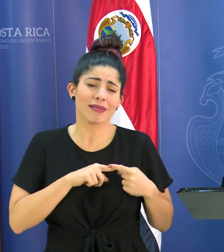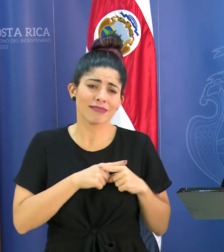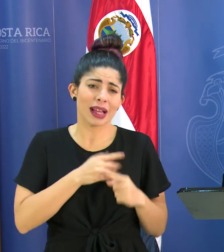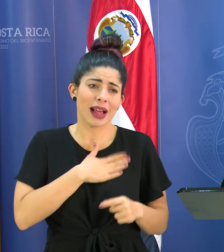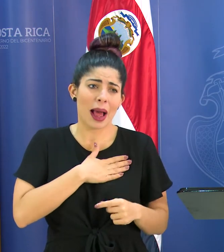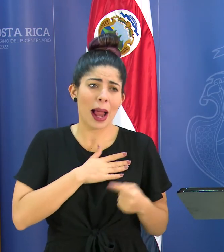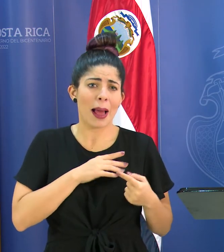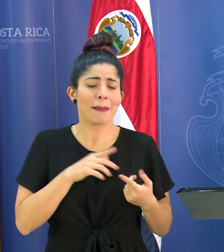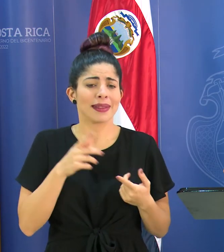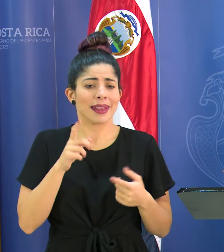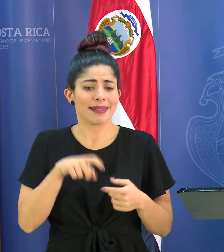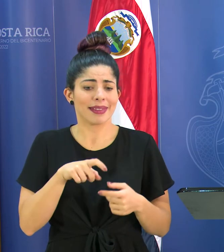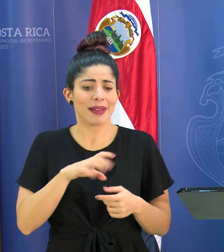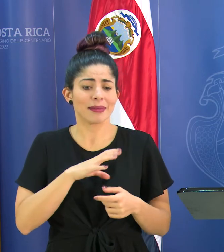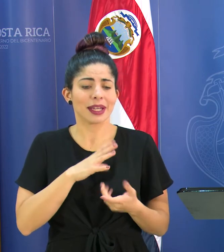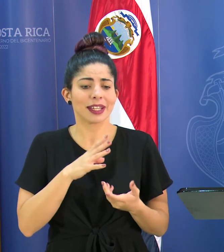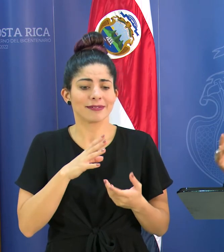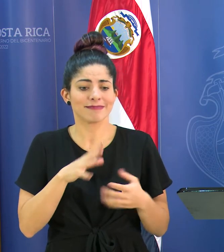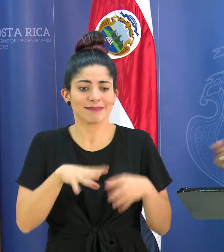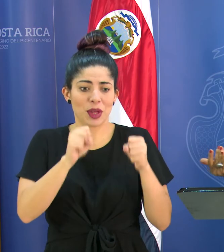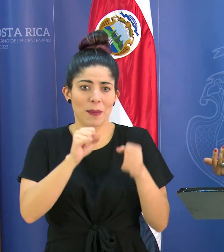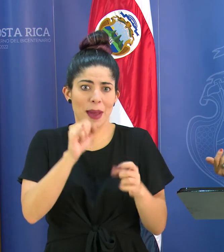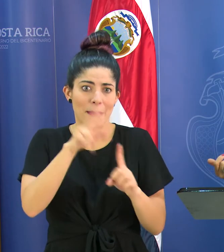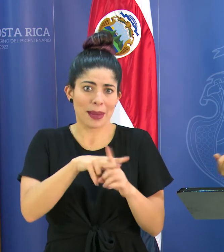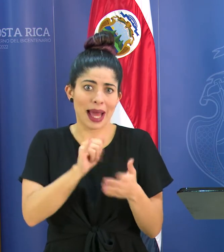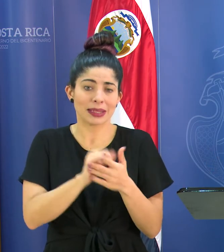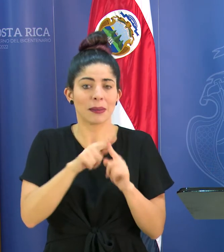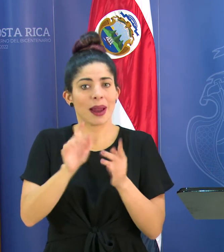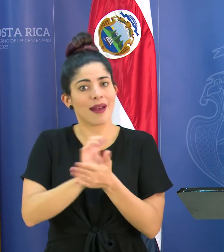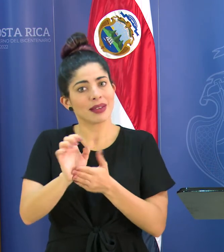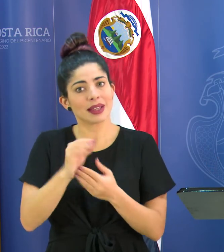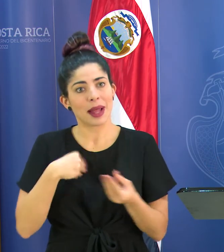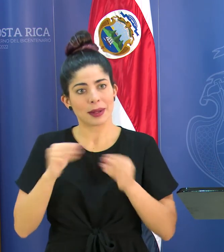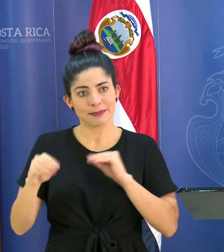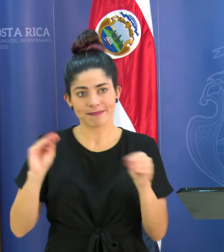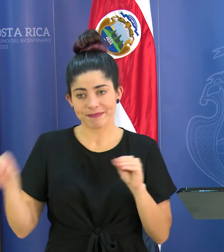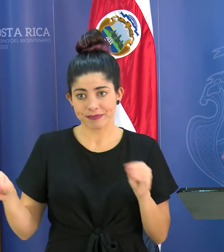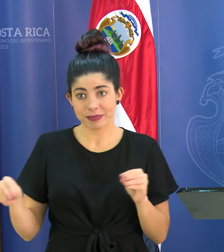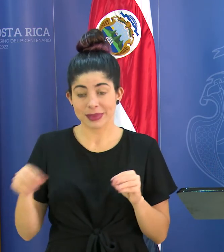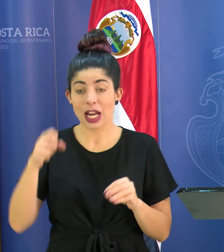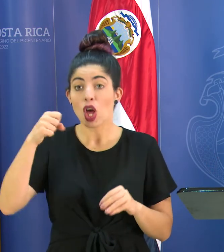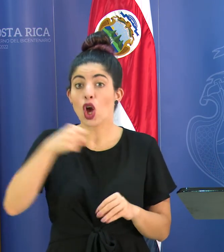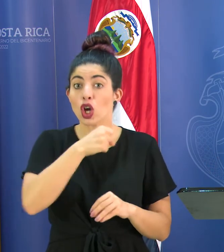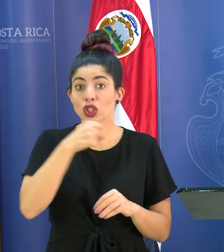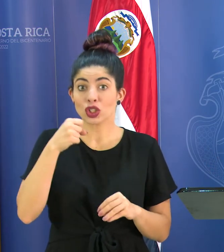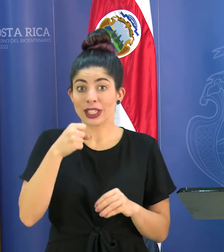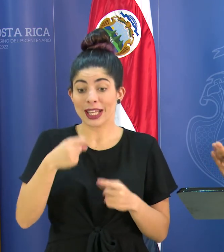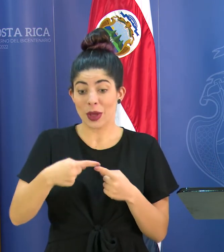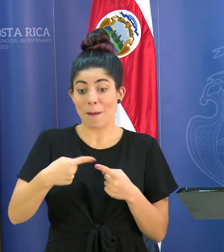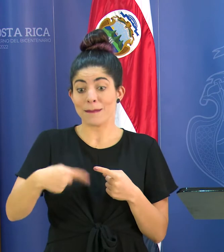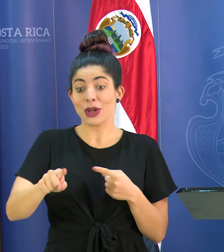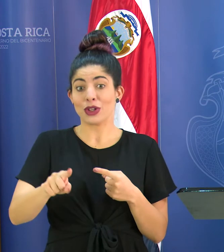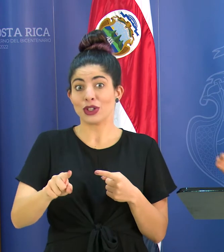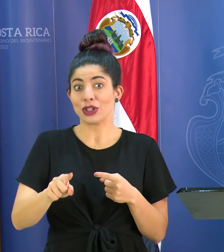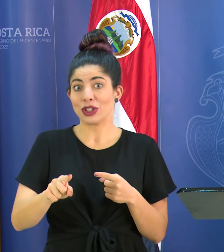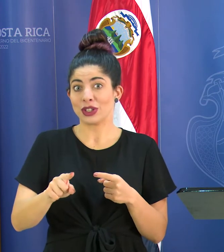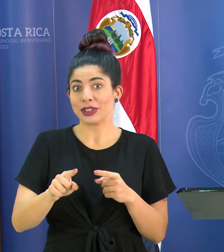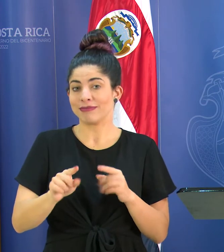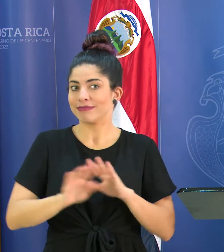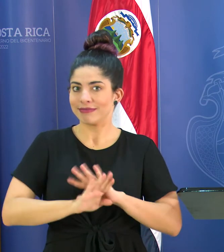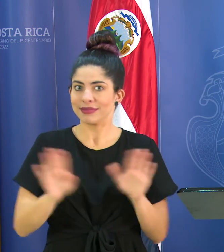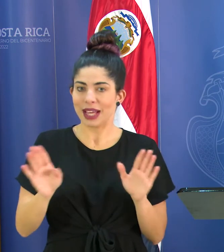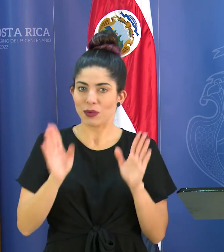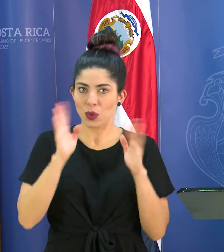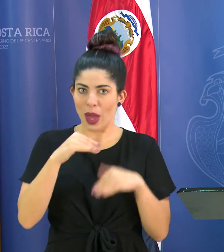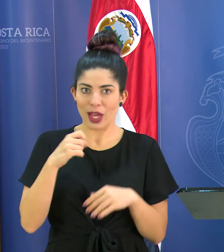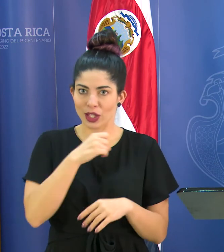tomar medidas tan drásticas pero hay que mitigar el contagio estos conciertos de la vuelta a la esquina ya no son ya no van